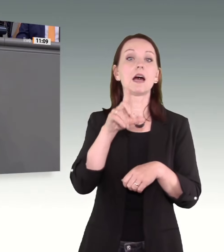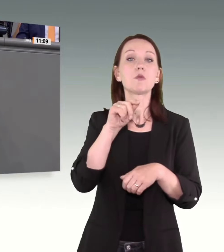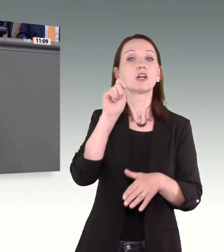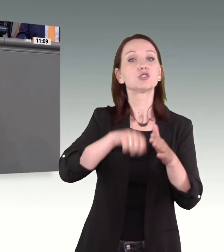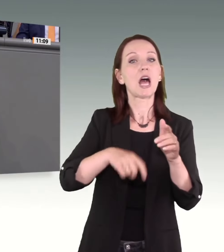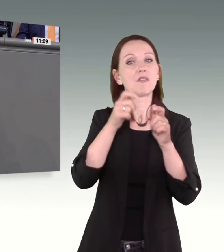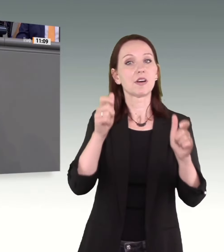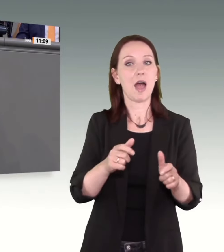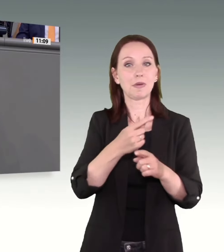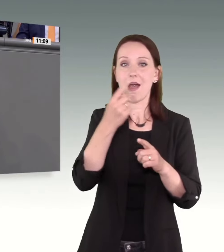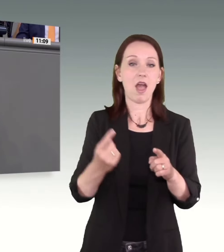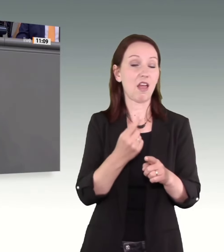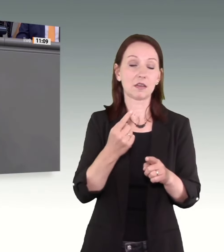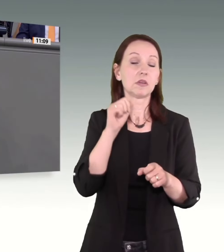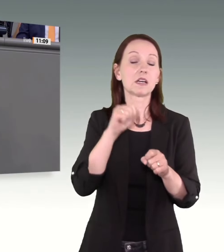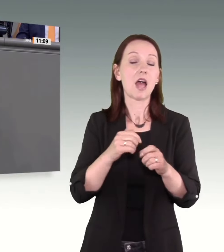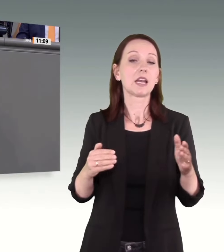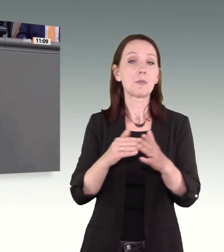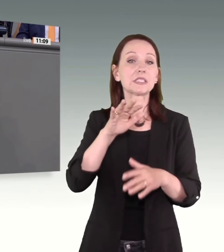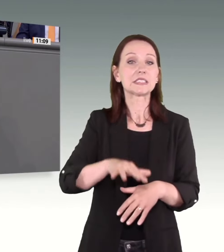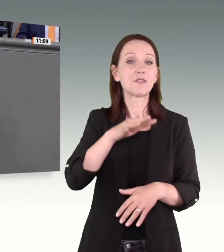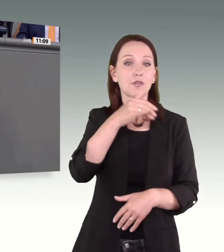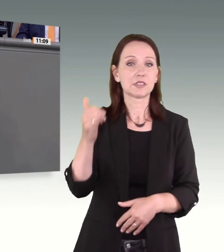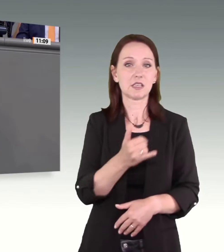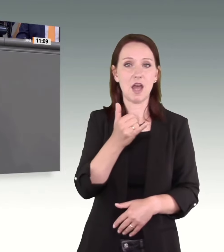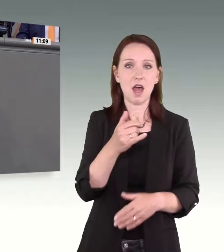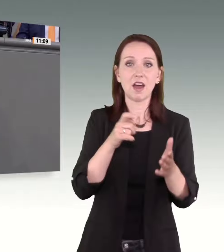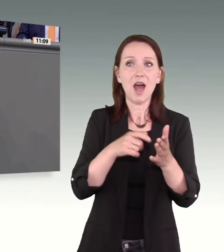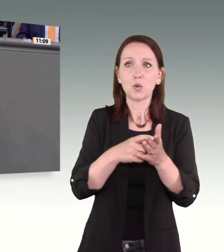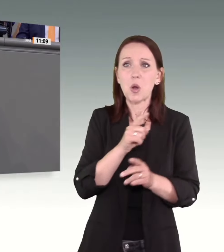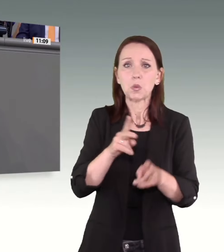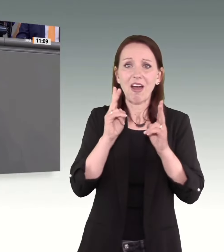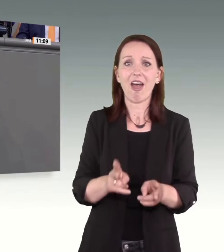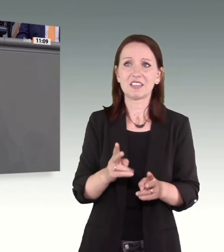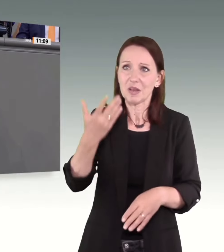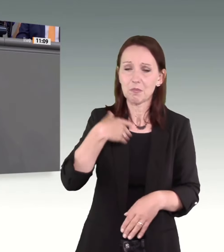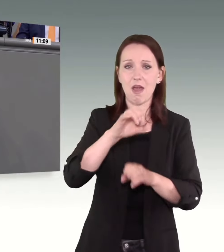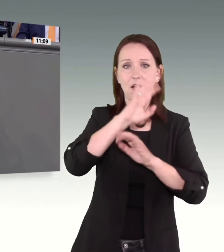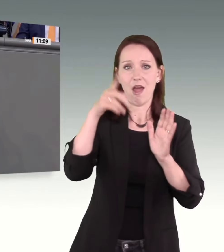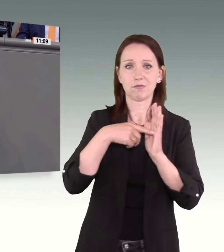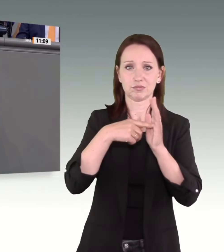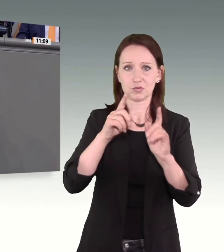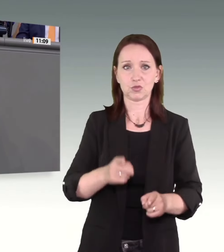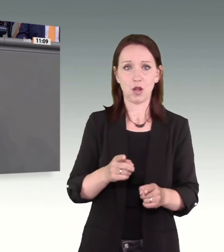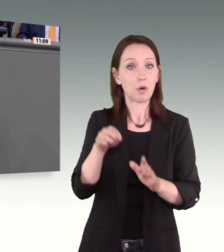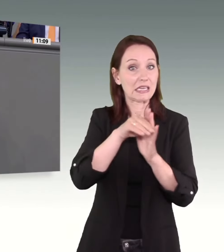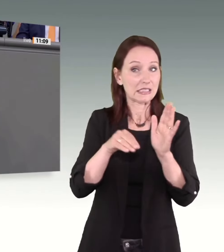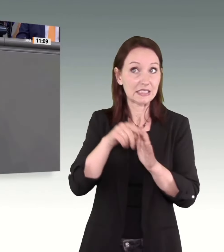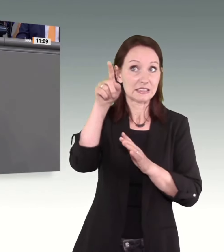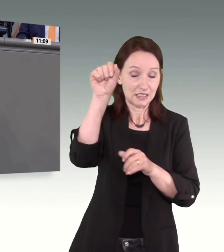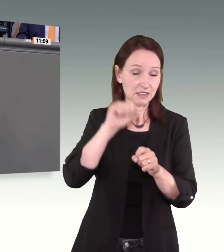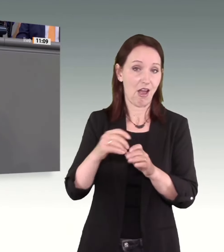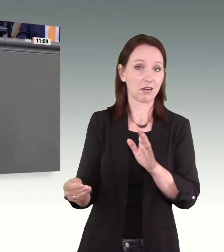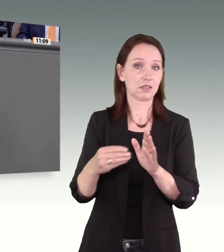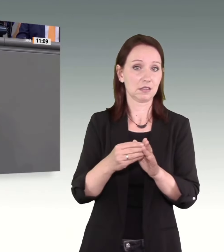Jahr auf bis zu 15 Jahre, damit dieser Unrechtsgehalt einfach noch deutlicher herausgestellt wird. Und das ist das, was der Gesetzgeber tun kann. Er